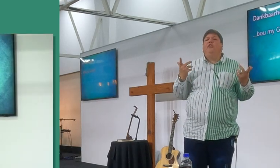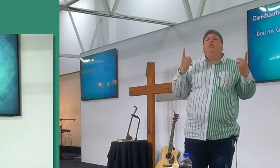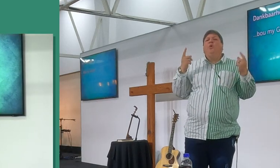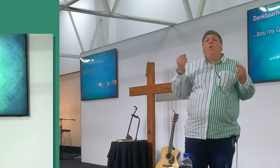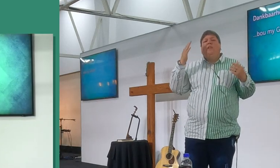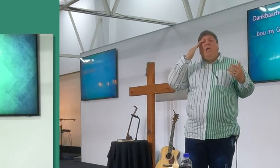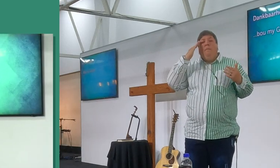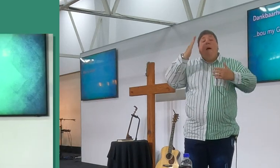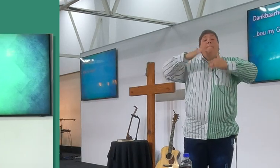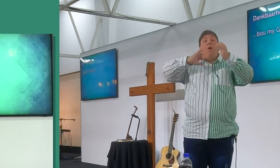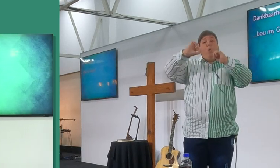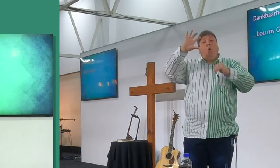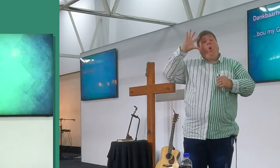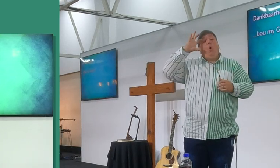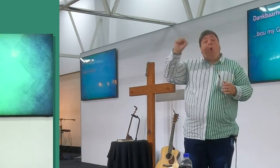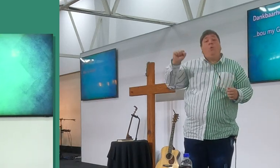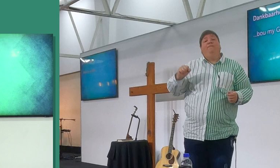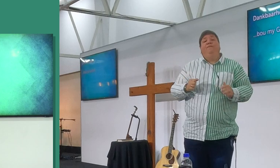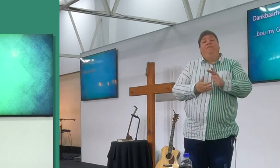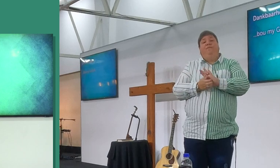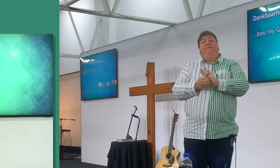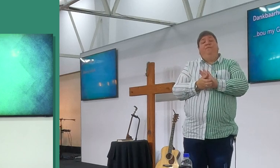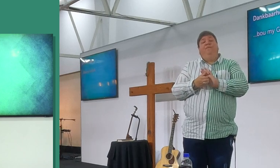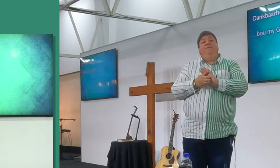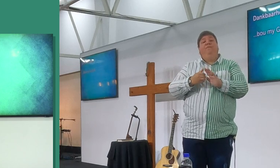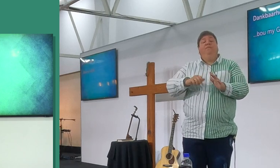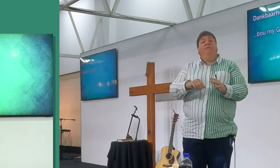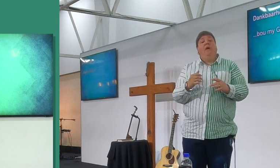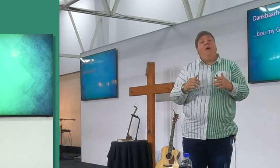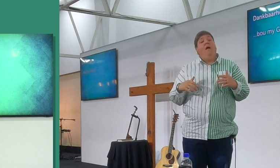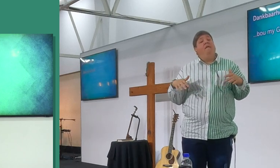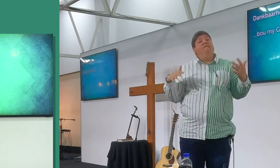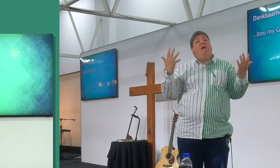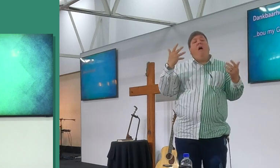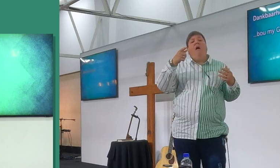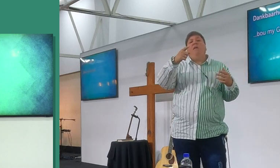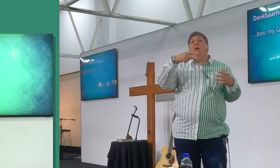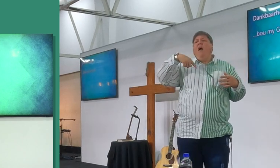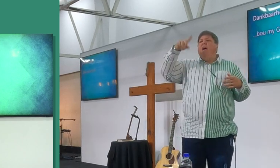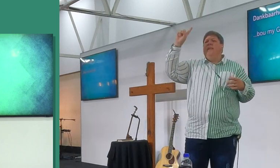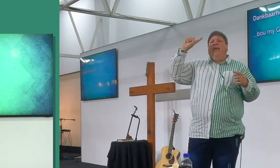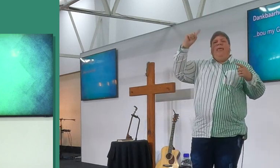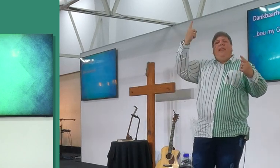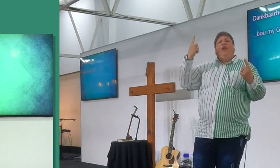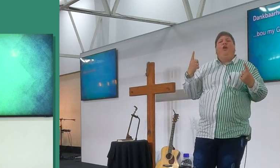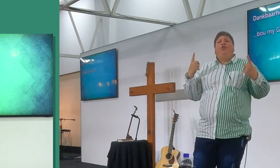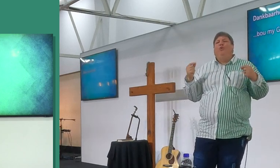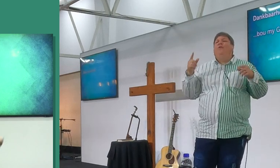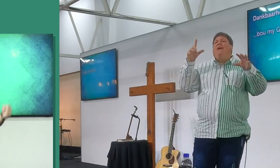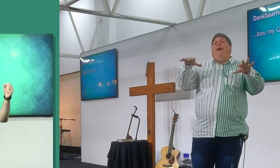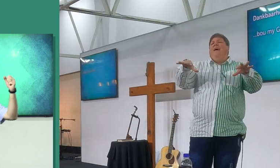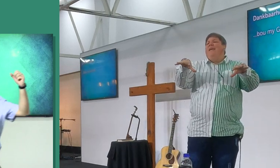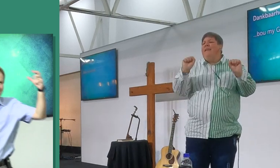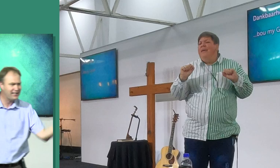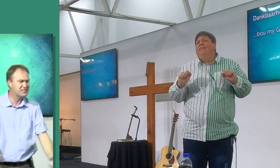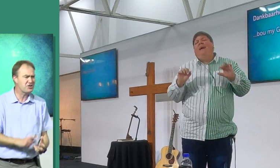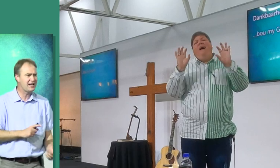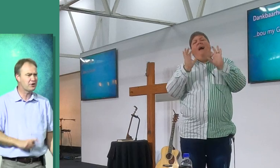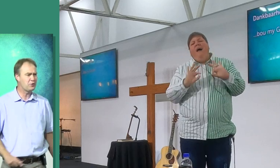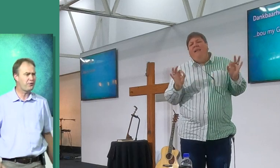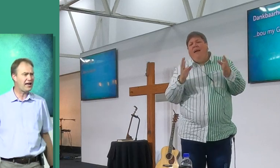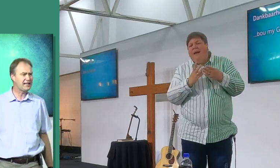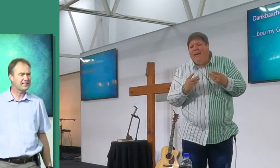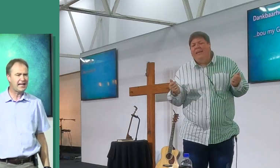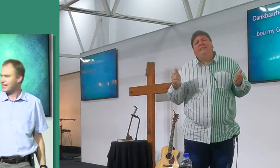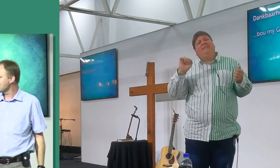Dankbaarheid bouw jou geloof, wanneer jy dankbaar is, oor wat, waar jy is in die herre, met waar die herre gedoen het, en dat jy gered is, en dat die heilige geest jou